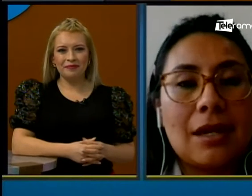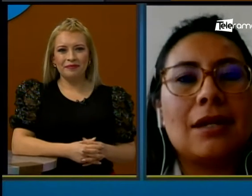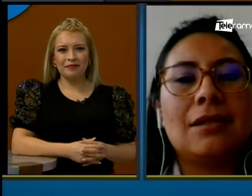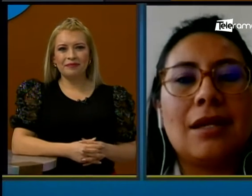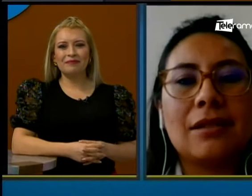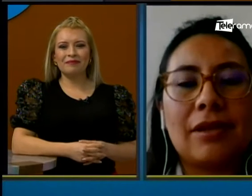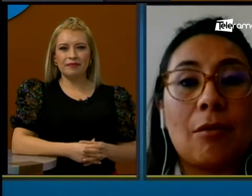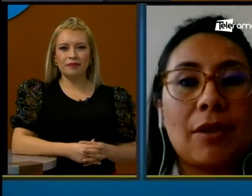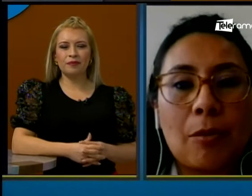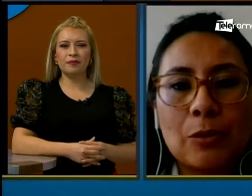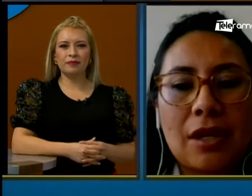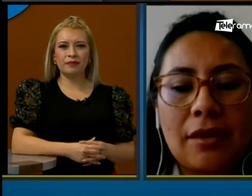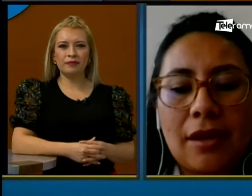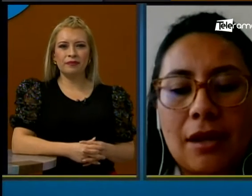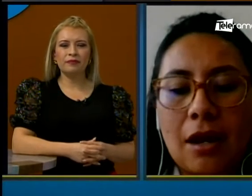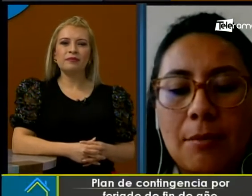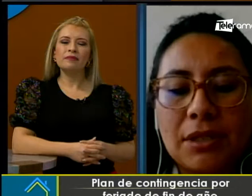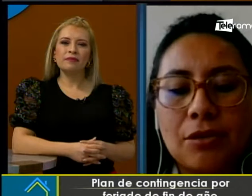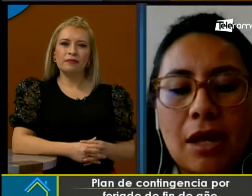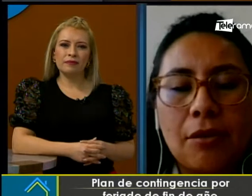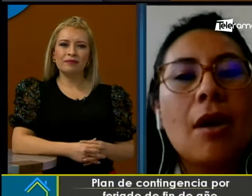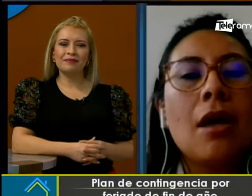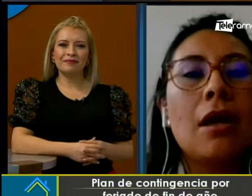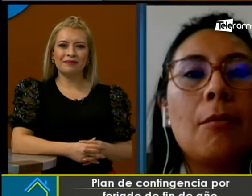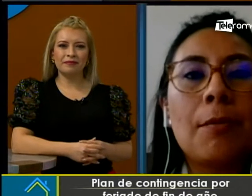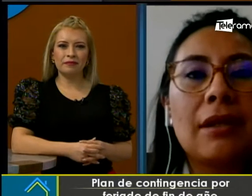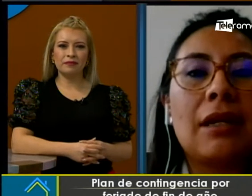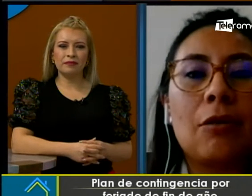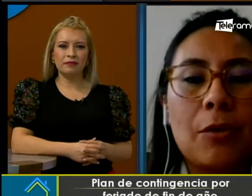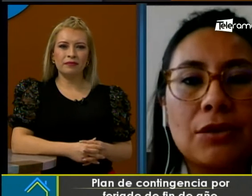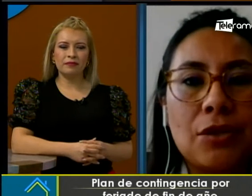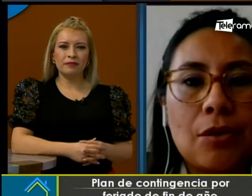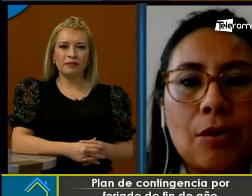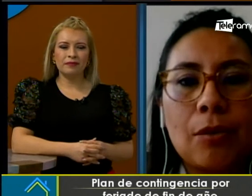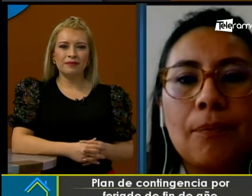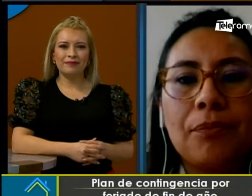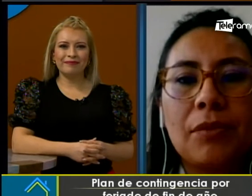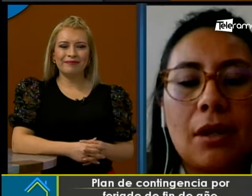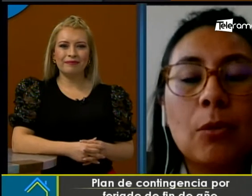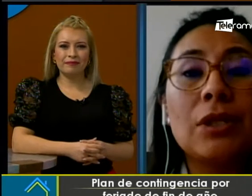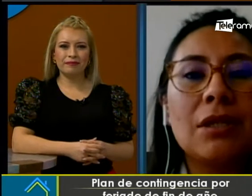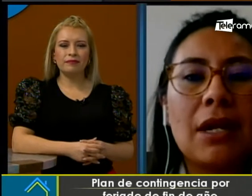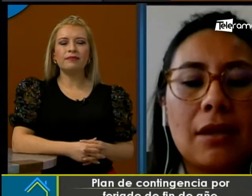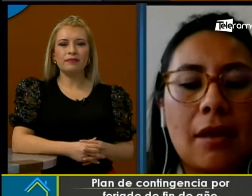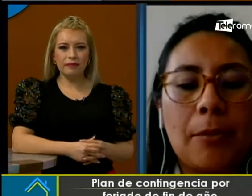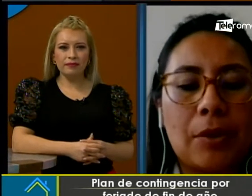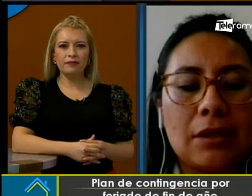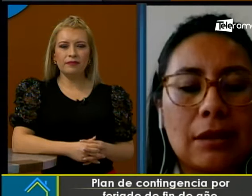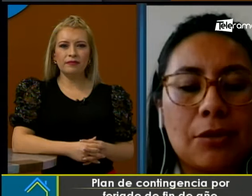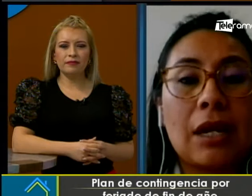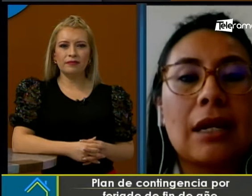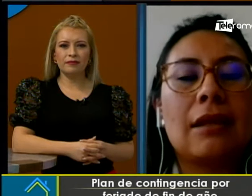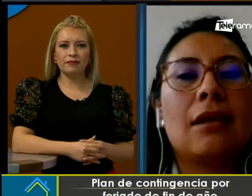días, sí. Así es, efectivamente, como usted ha mencionado, por parte de la corporación municipal liderada